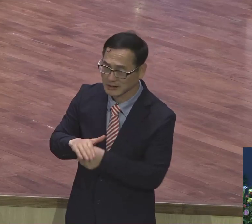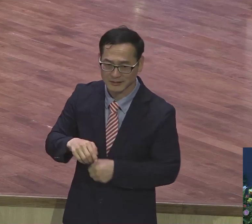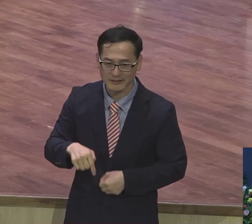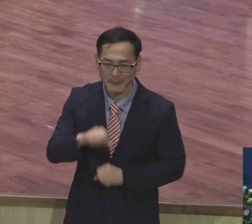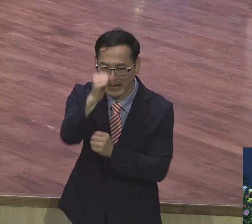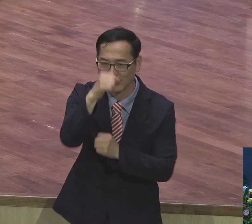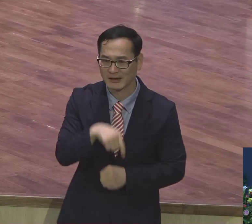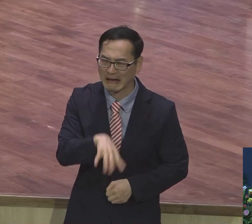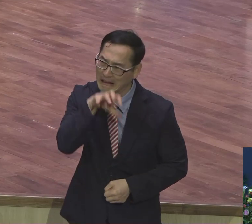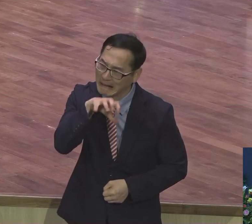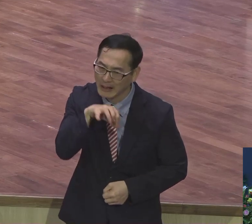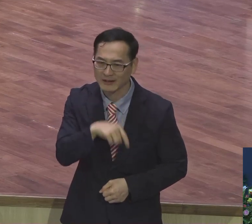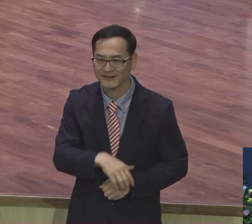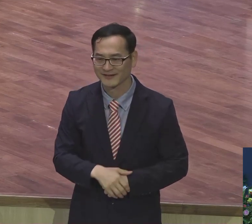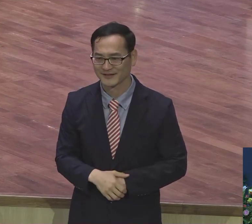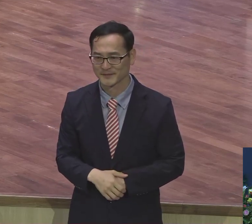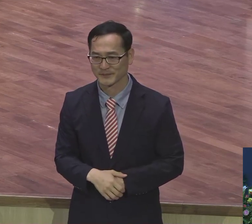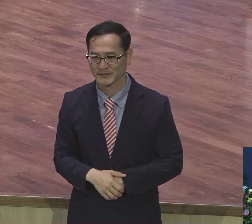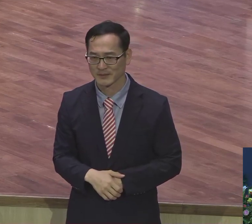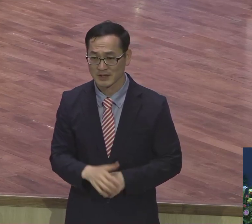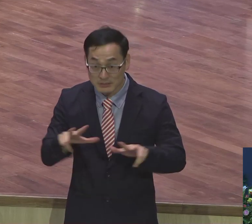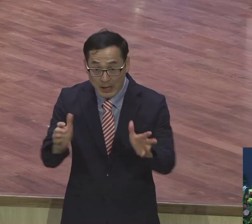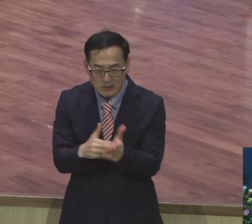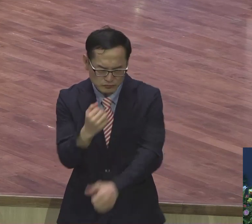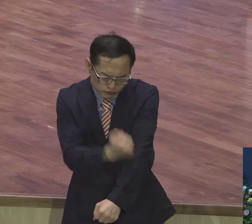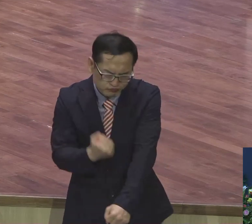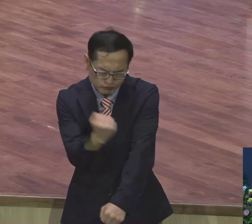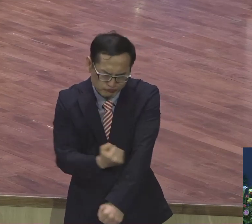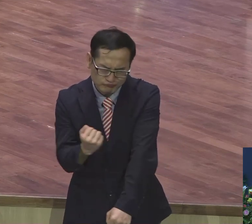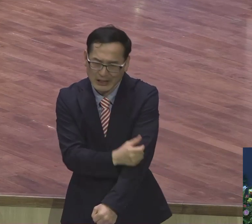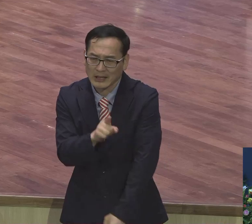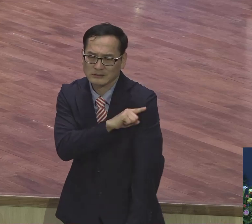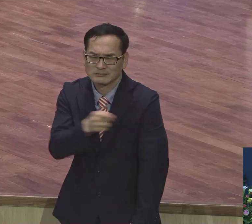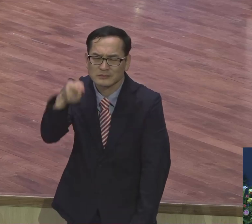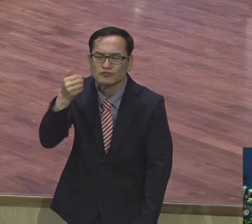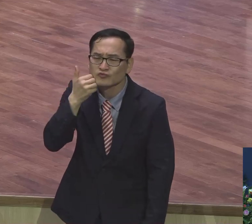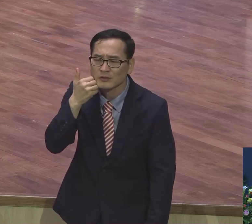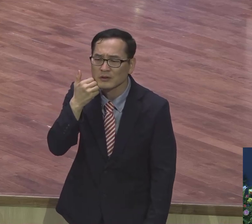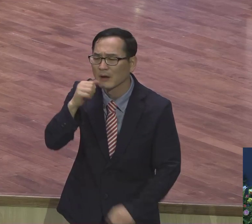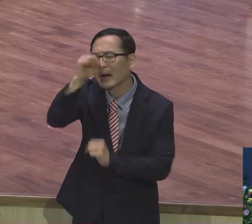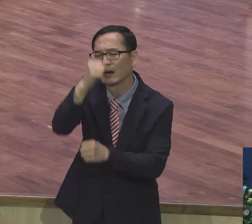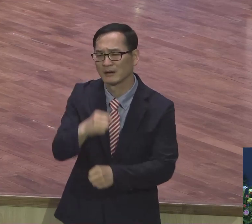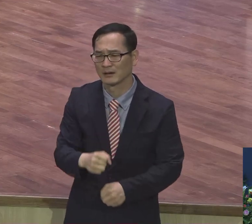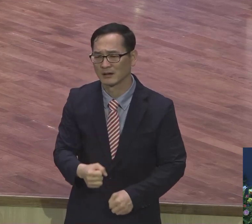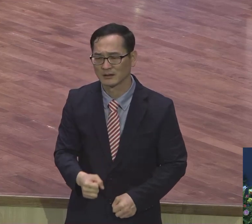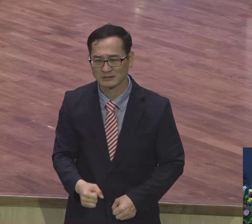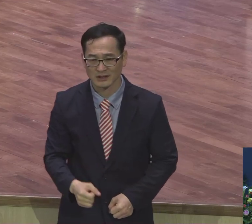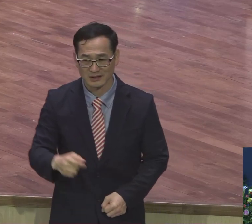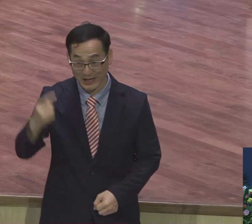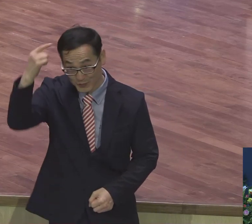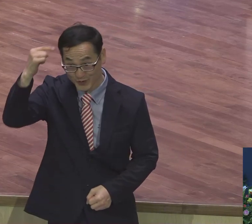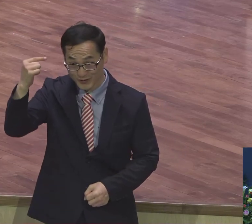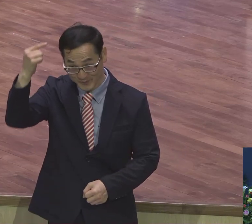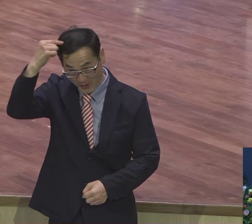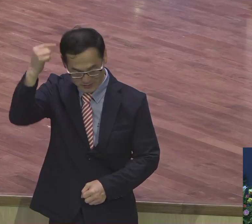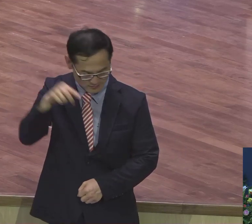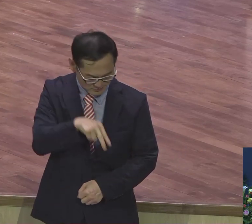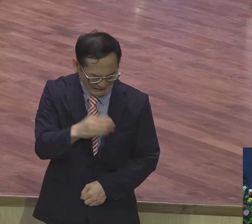죽도록 하고 말이에요. 냄새 난다고 말이지. 숨겨놓고 보여주지도 않고